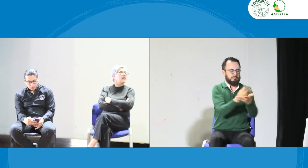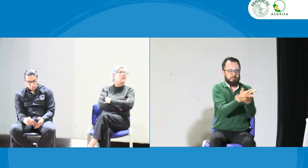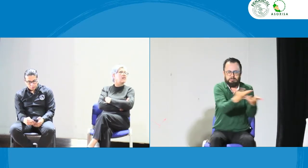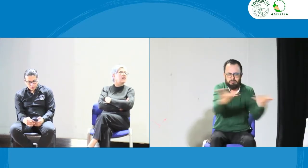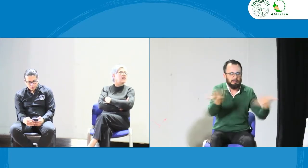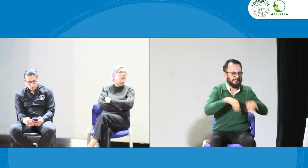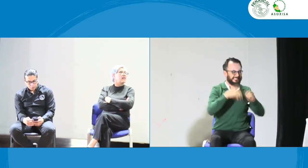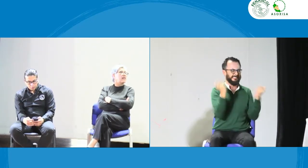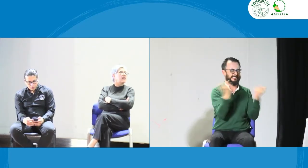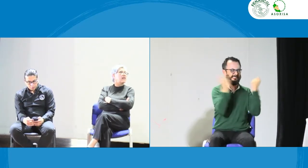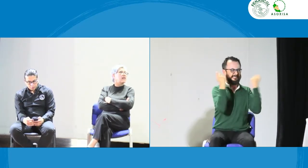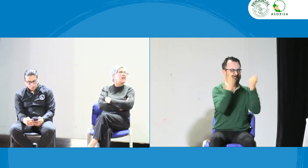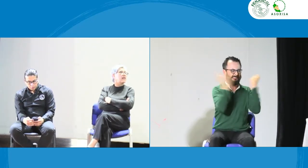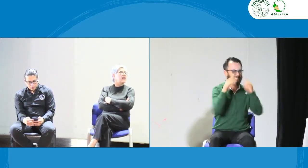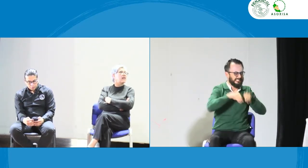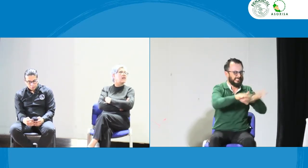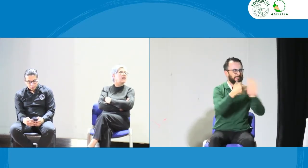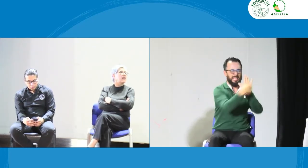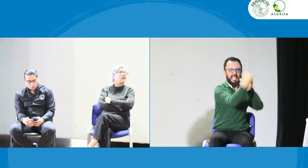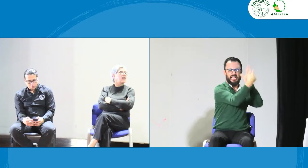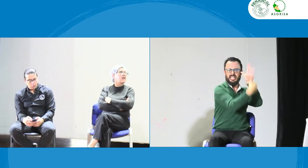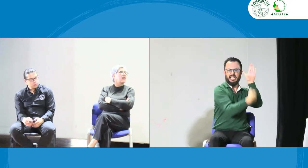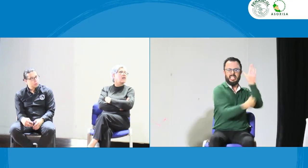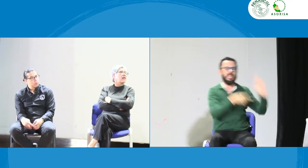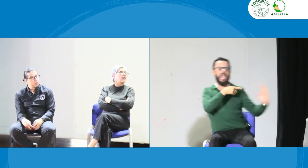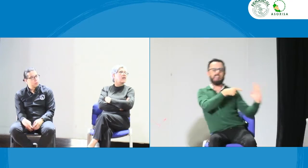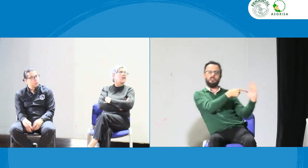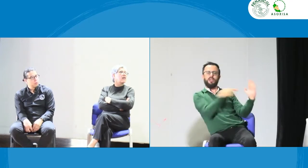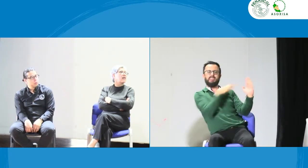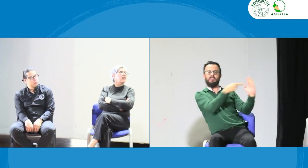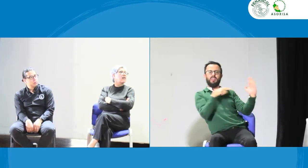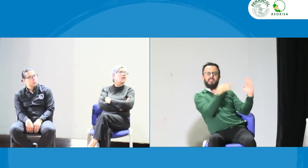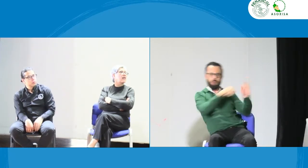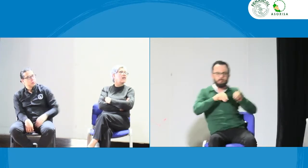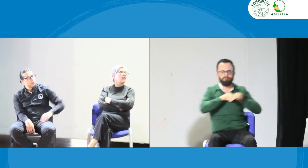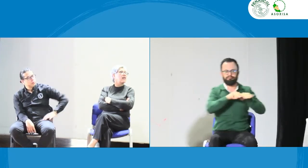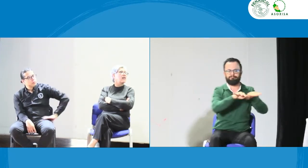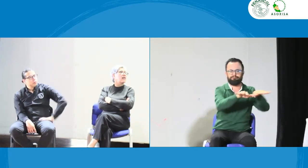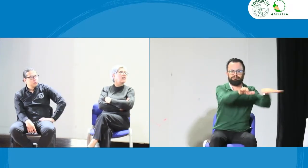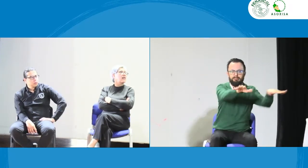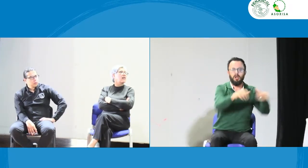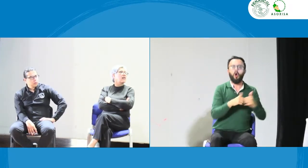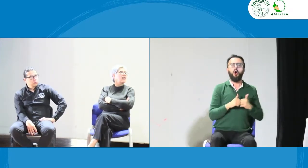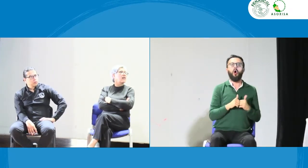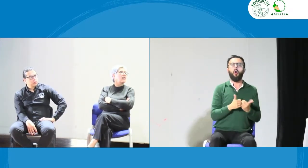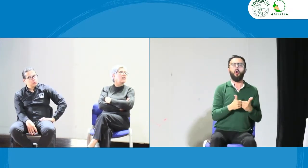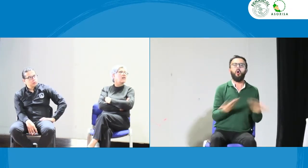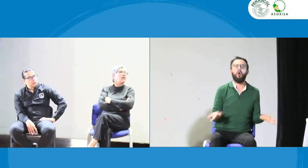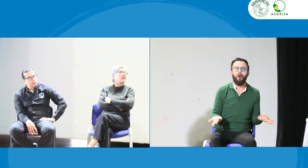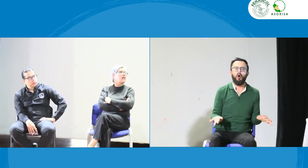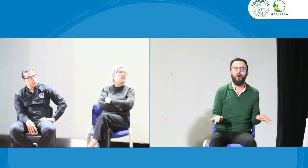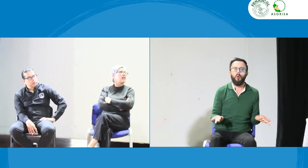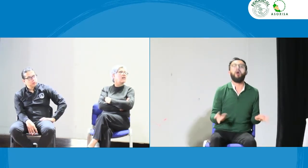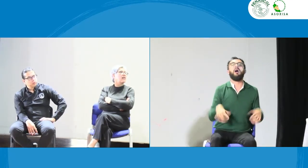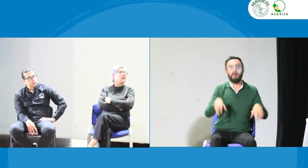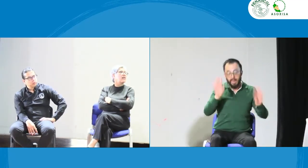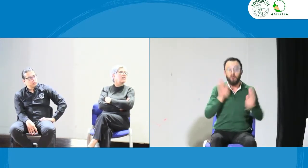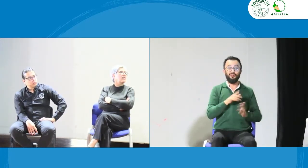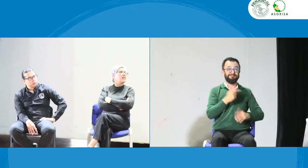con las entidades, con los intérpretes. Promover que las personas lo conozcan, que sepan realmente qué es ahí. Y